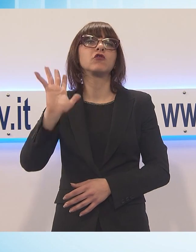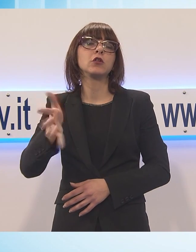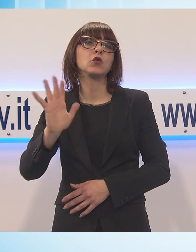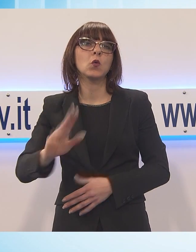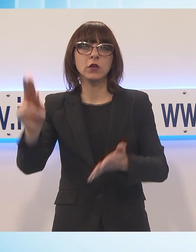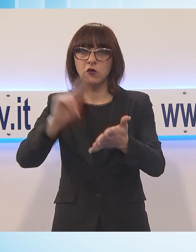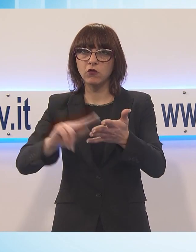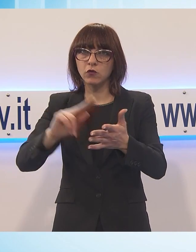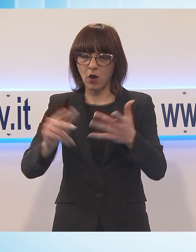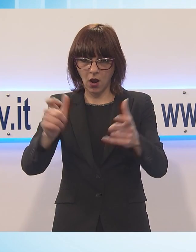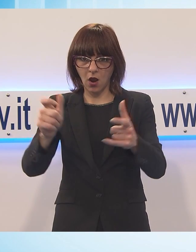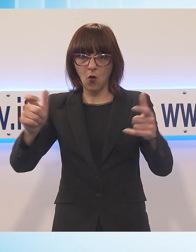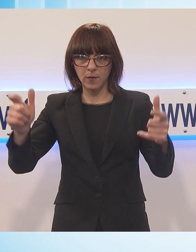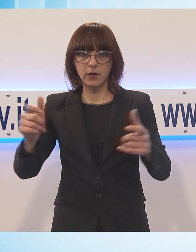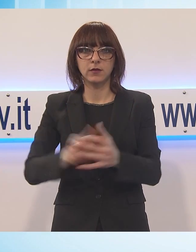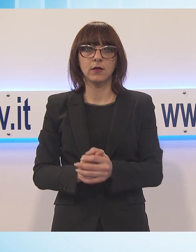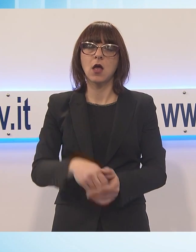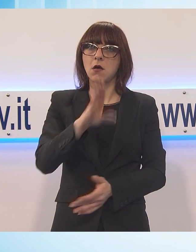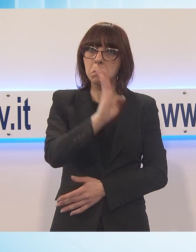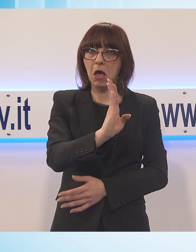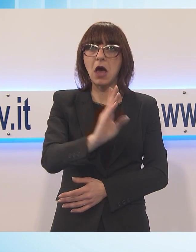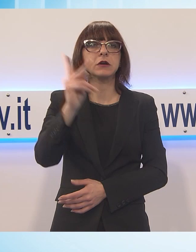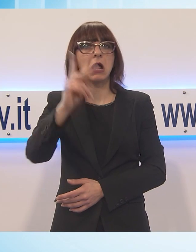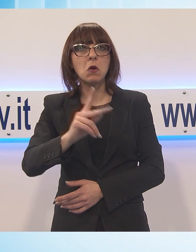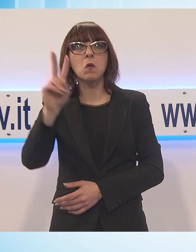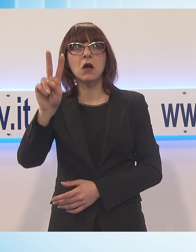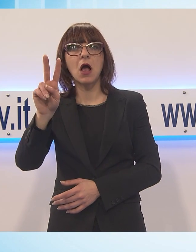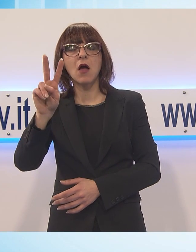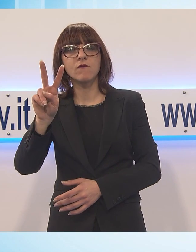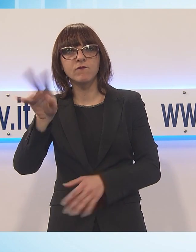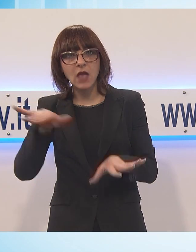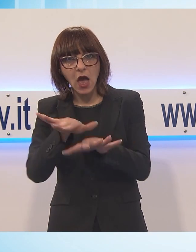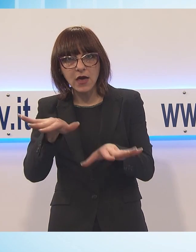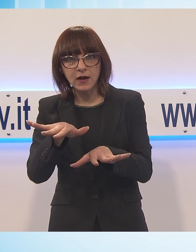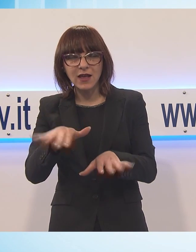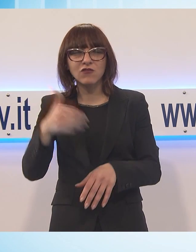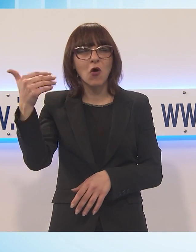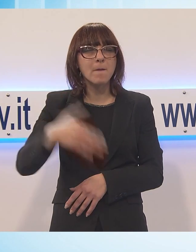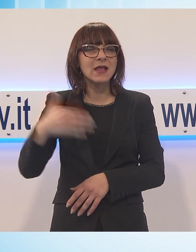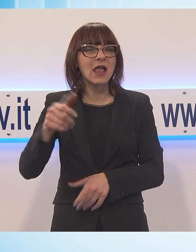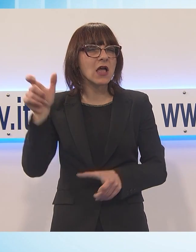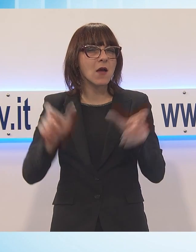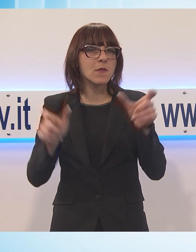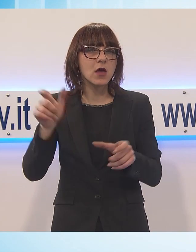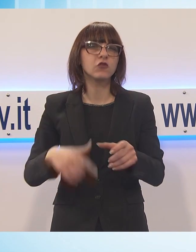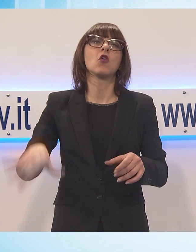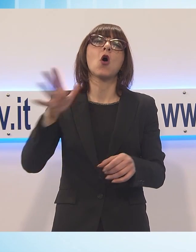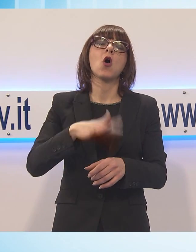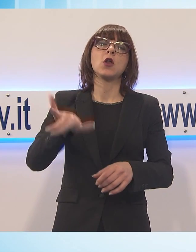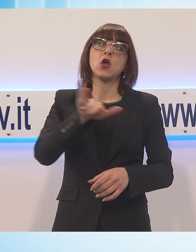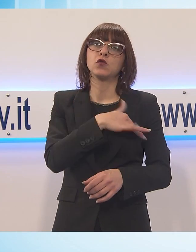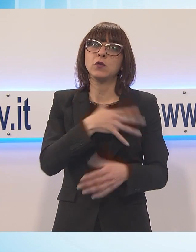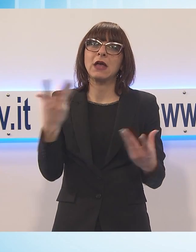costante aumento. Da Barga a Luca a Viareggio, migliaia di persone fra alunni e familiari